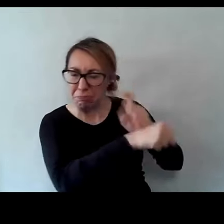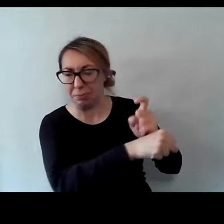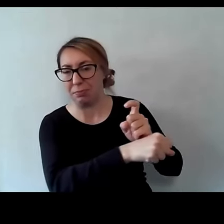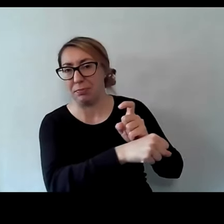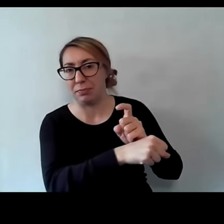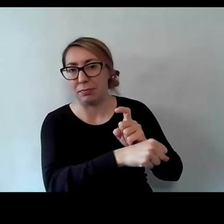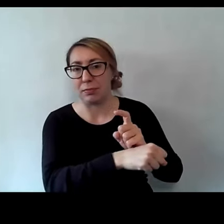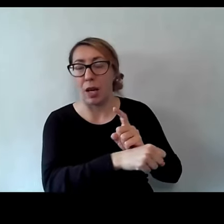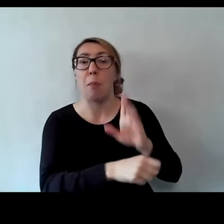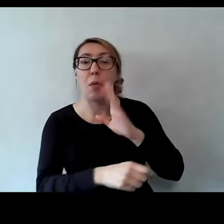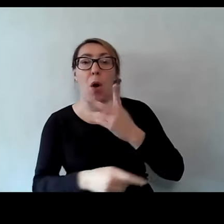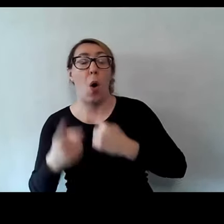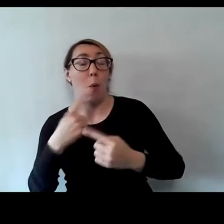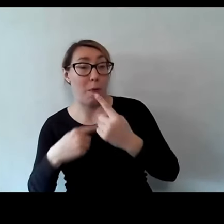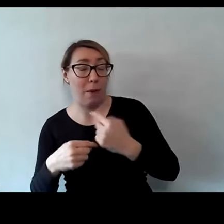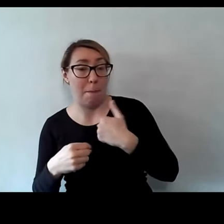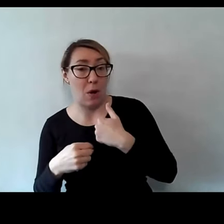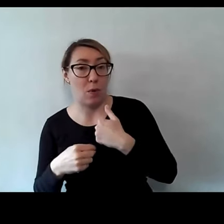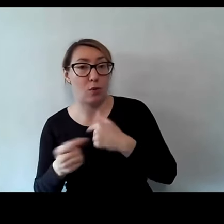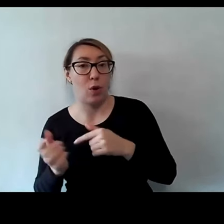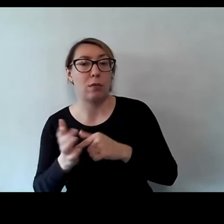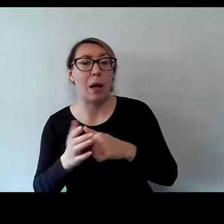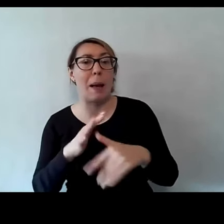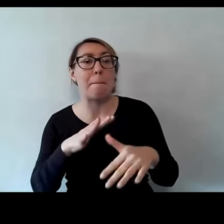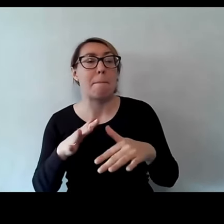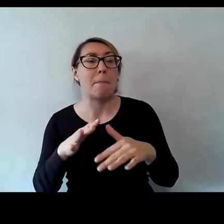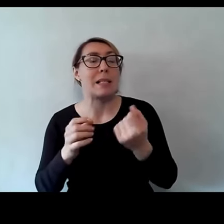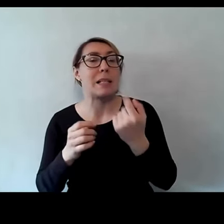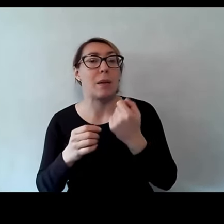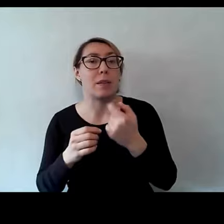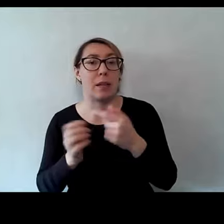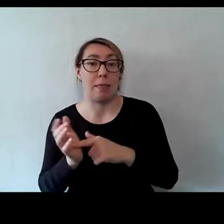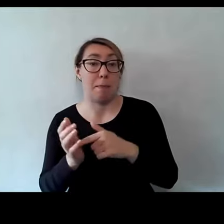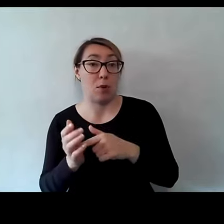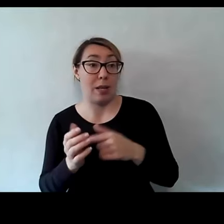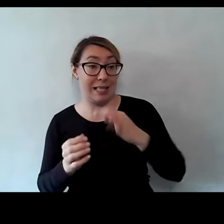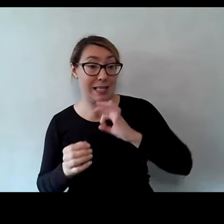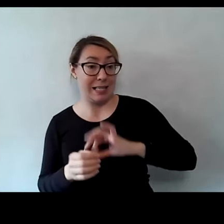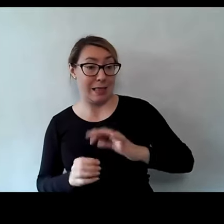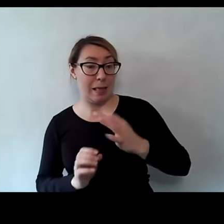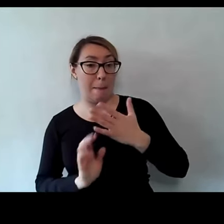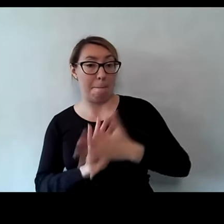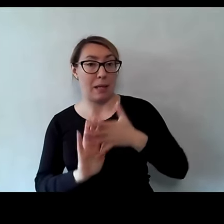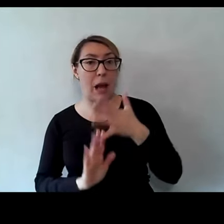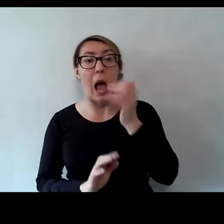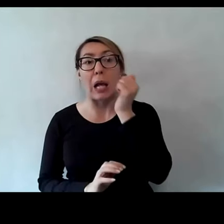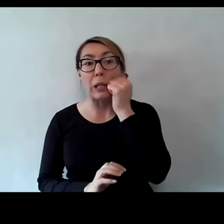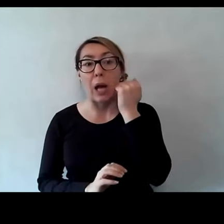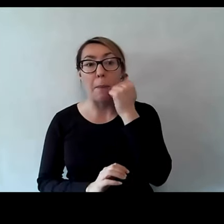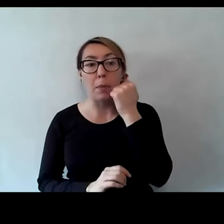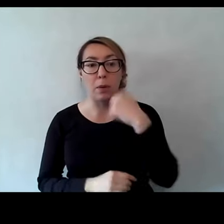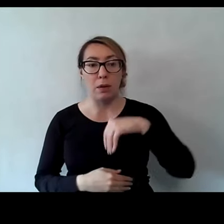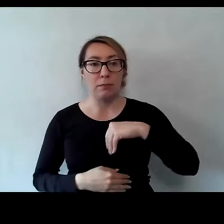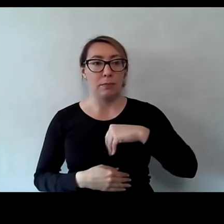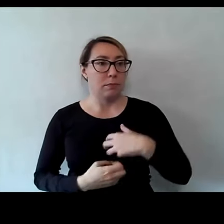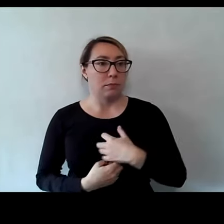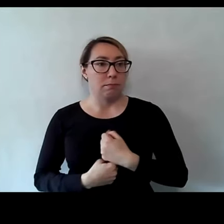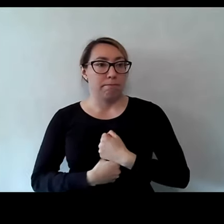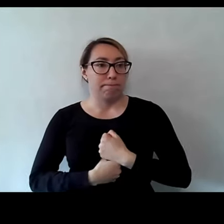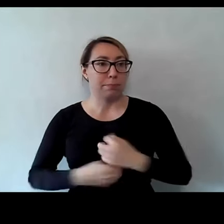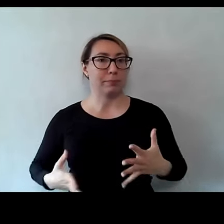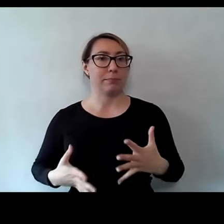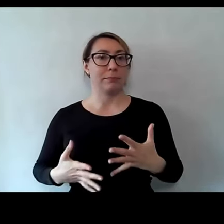opowiadała, wiesz, Ogiel, ten moment, w którym Bruno zamigał jabłko, to był moment, w którym coś pękło. Bo